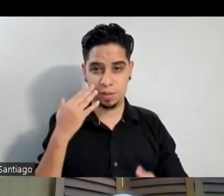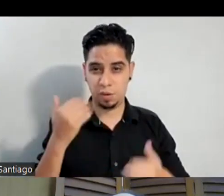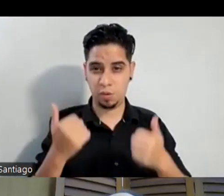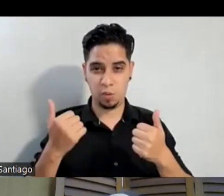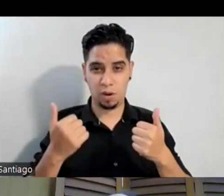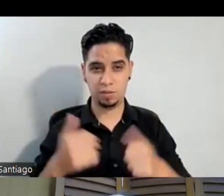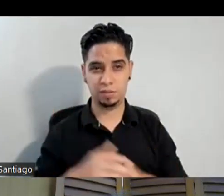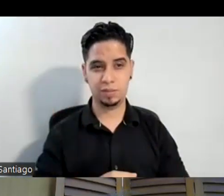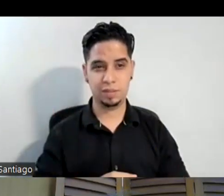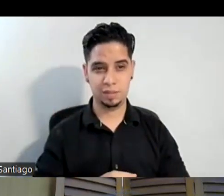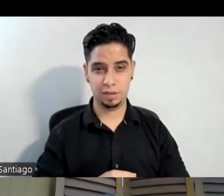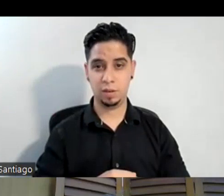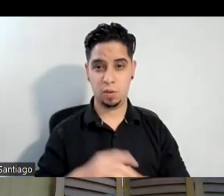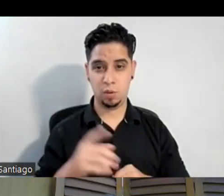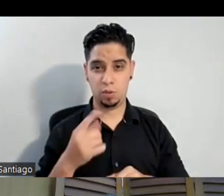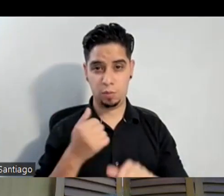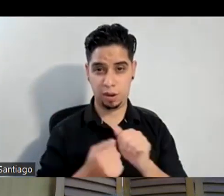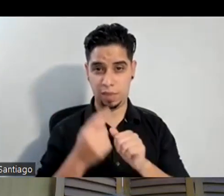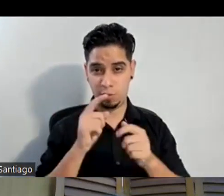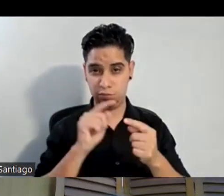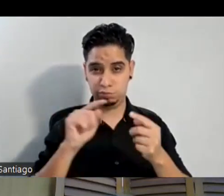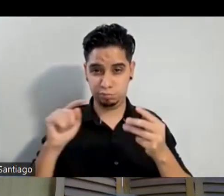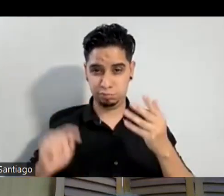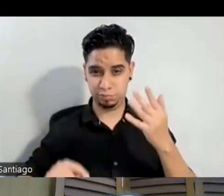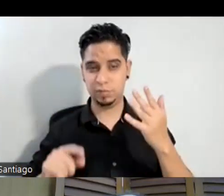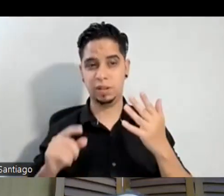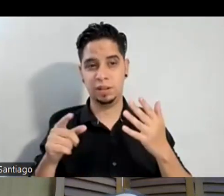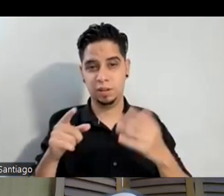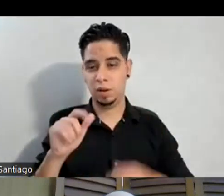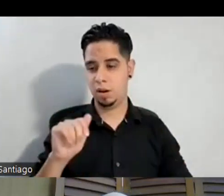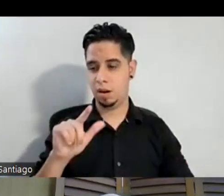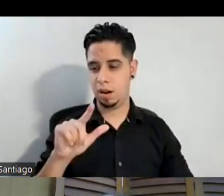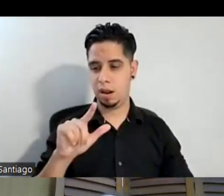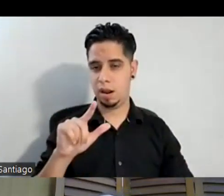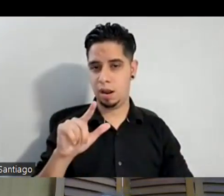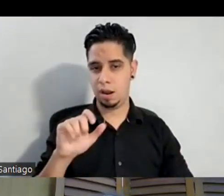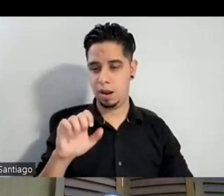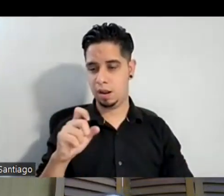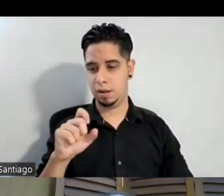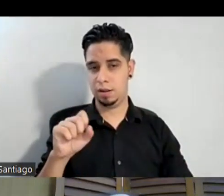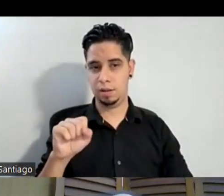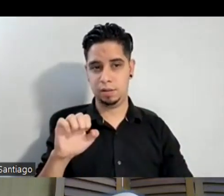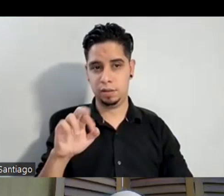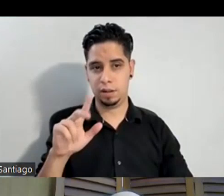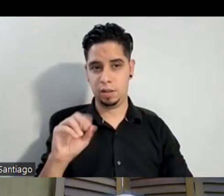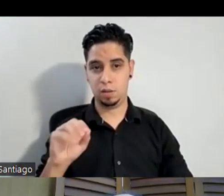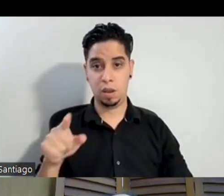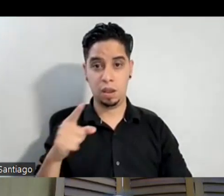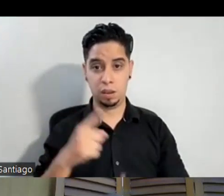uno por mí uno por el intérprete y uno por Alex que también hay que felicitarlo que fue el que comenzó con nosotros bendito